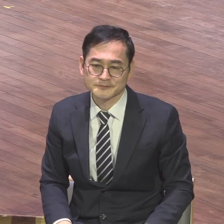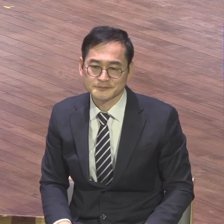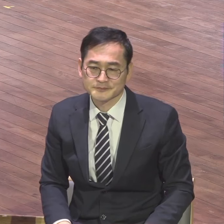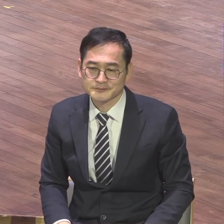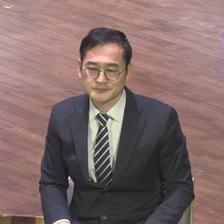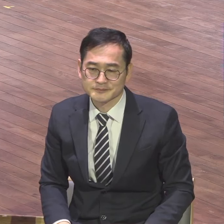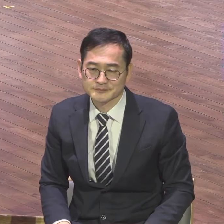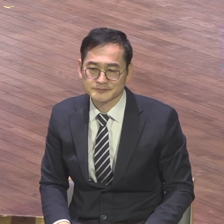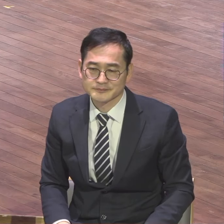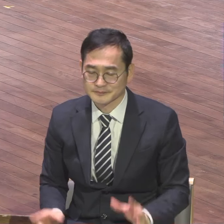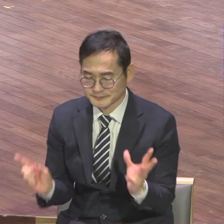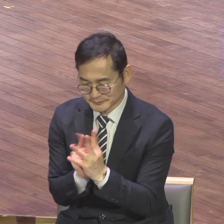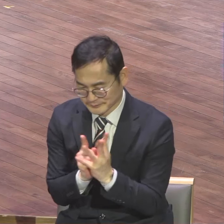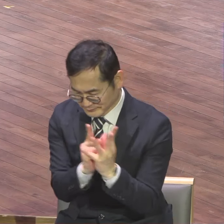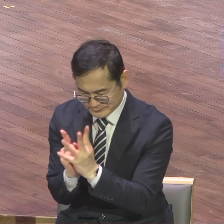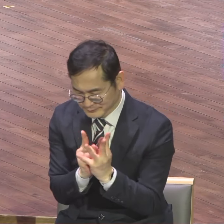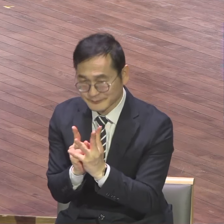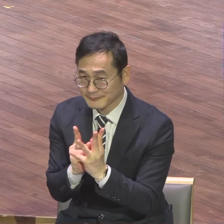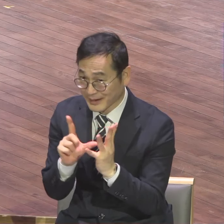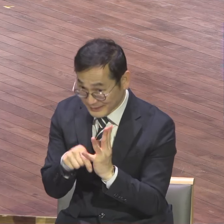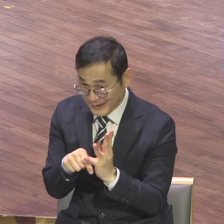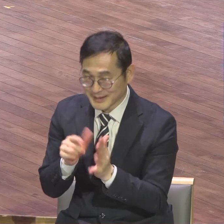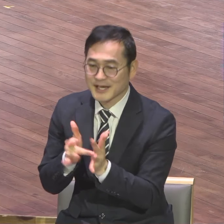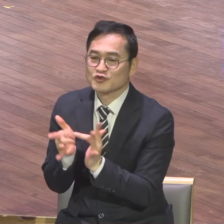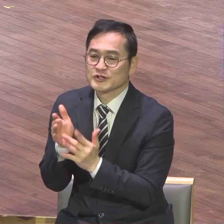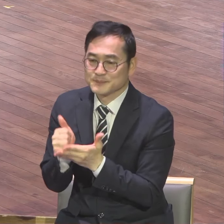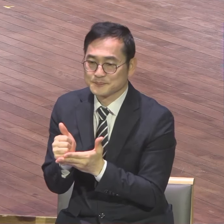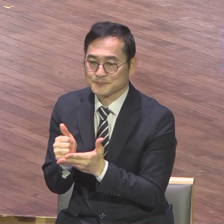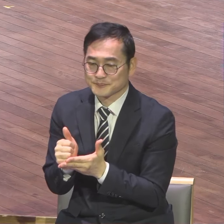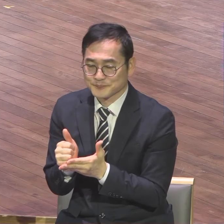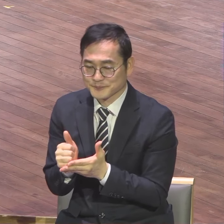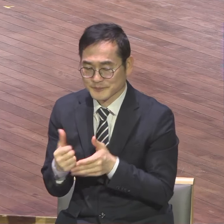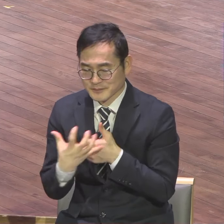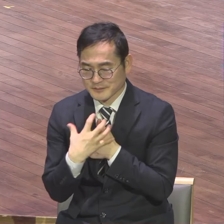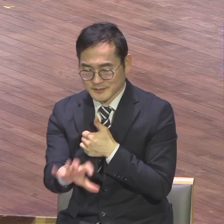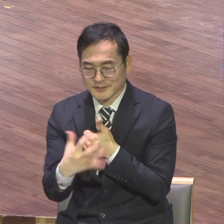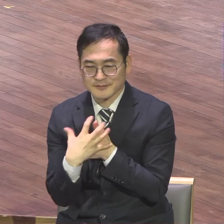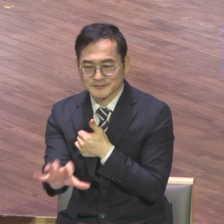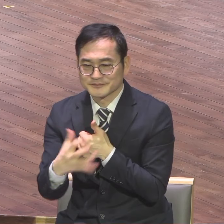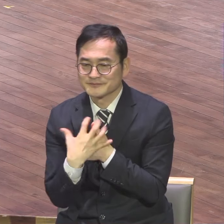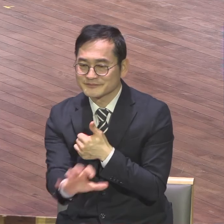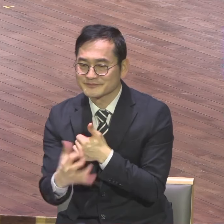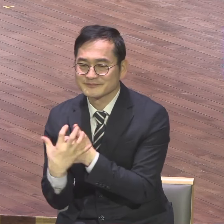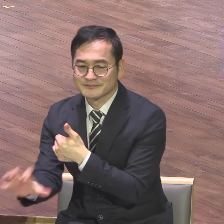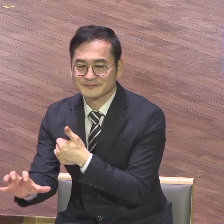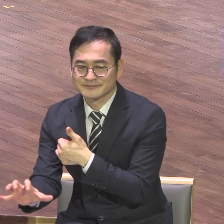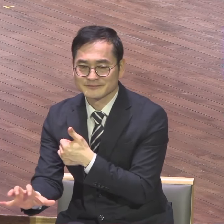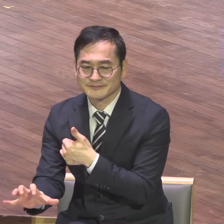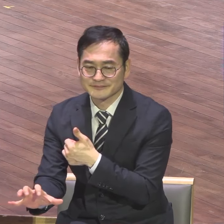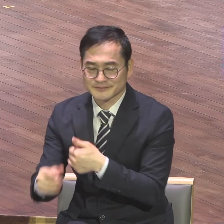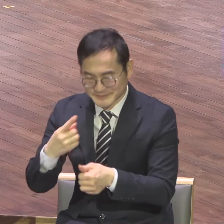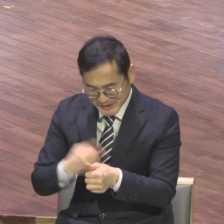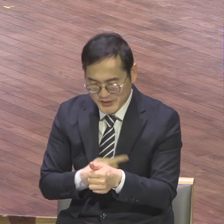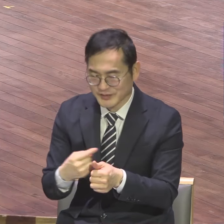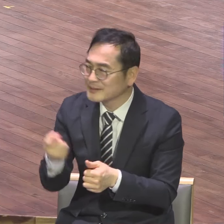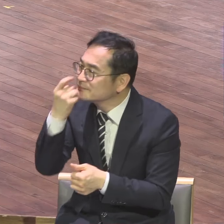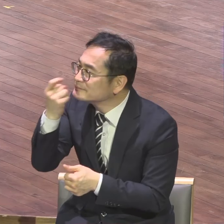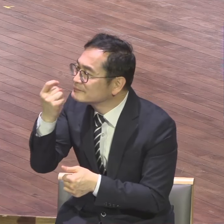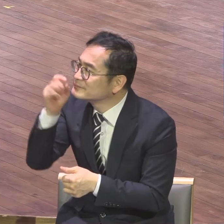있는 기회를 통해서 예수님 하시는 일을 자연스럽게 보고 배우시도록 하기 위해서 그런데 지금은 예수님이